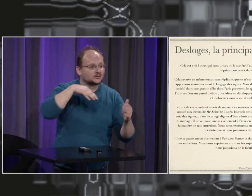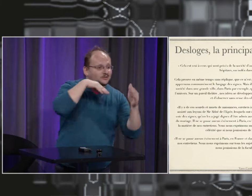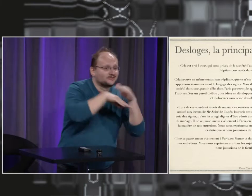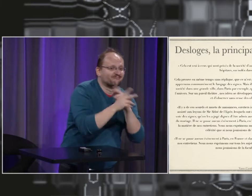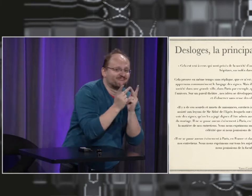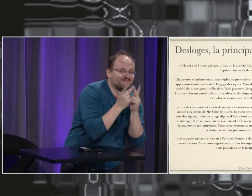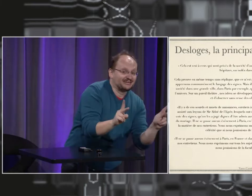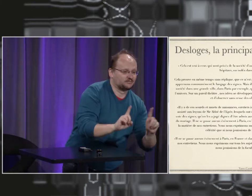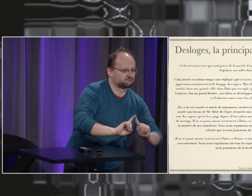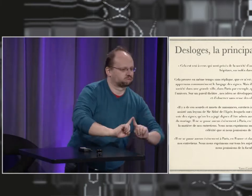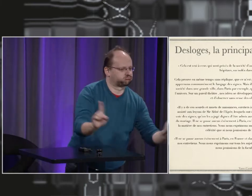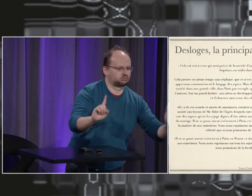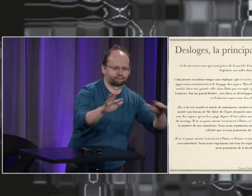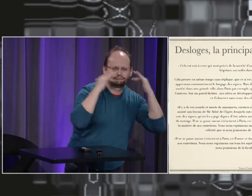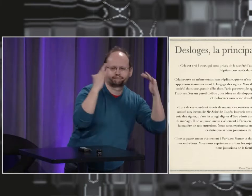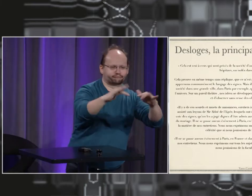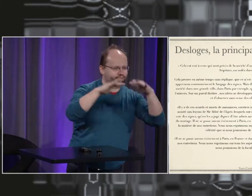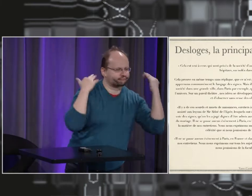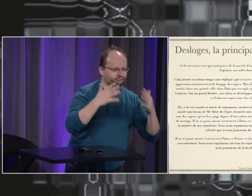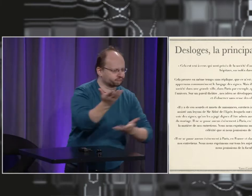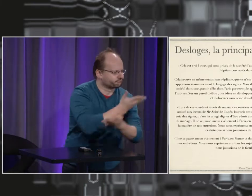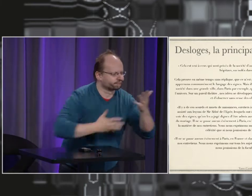abandonnés dans des hôpitaux ou isolés dans le coin d'une province.